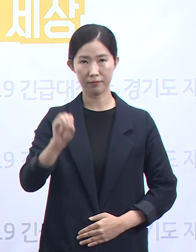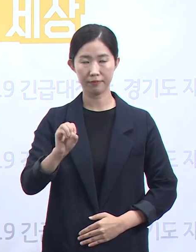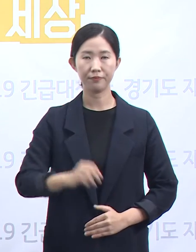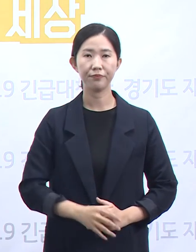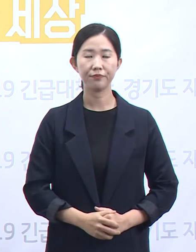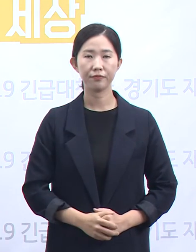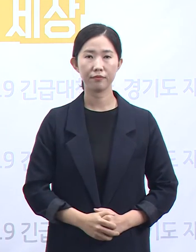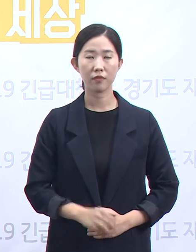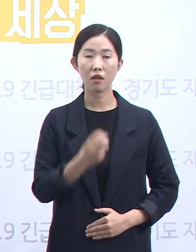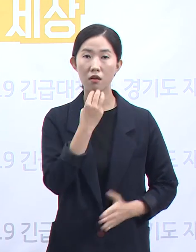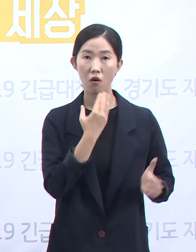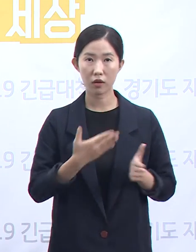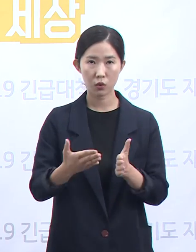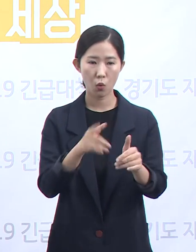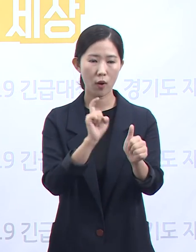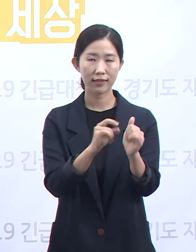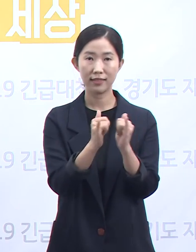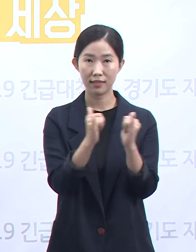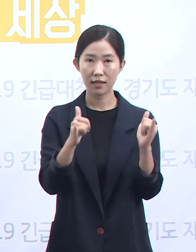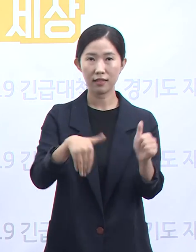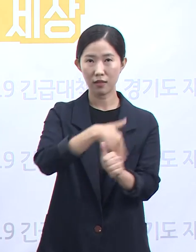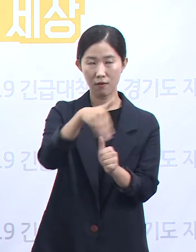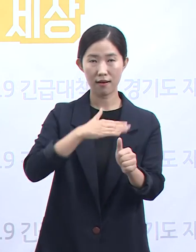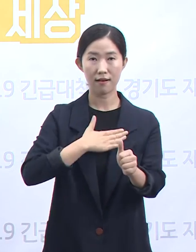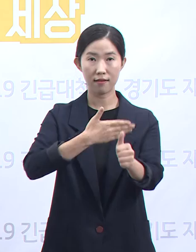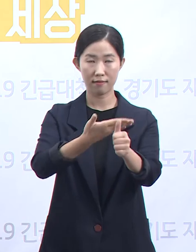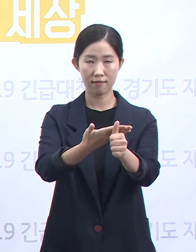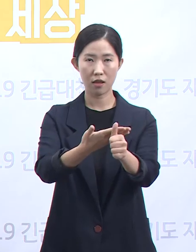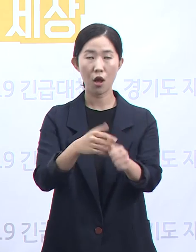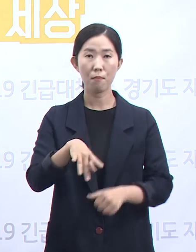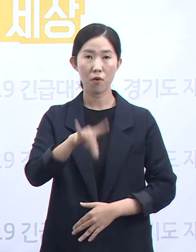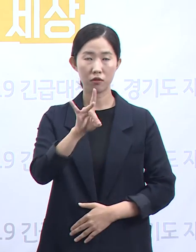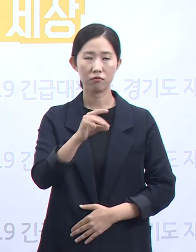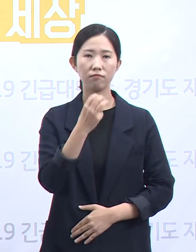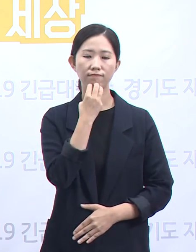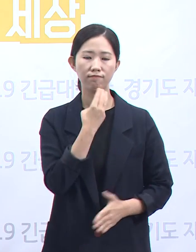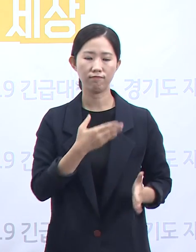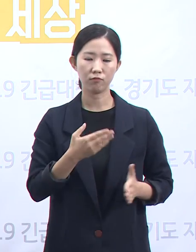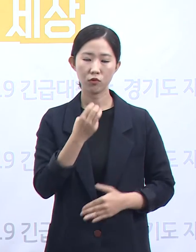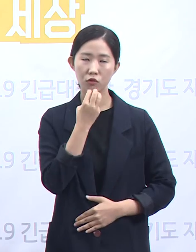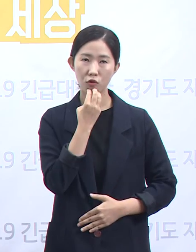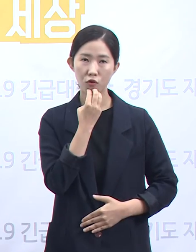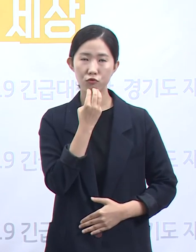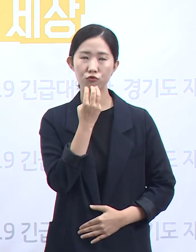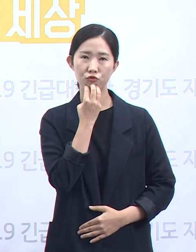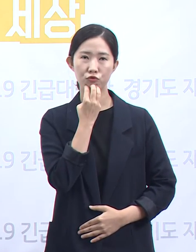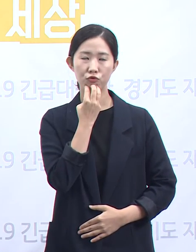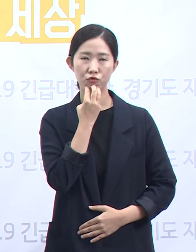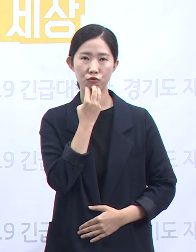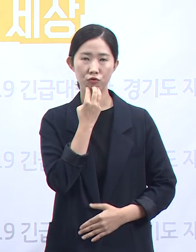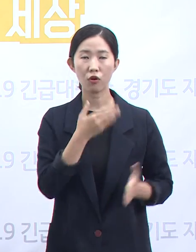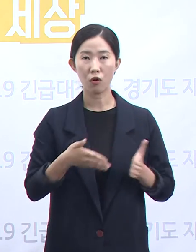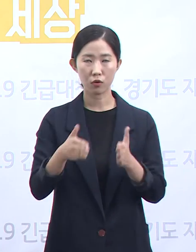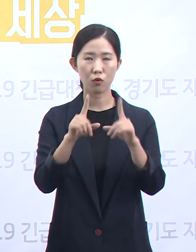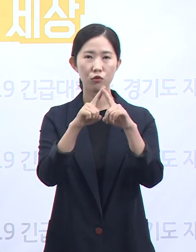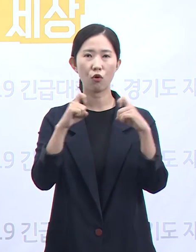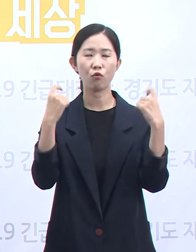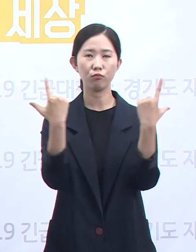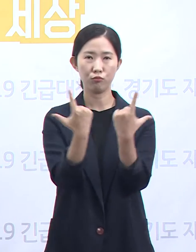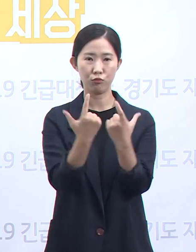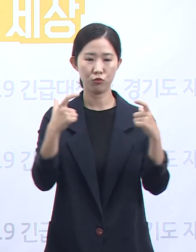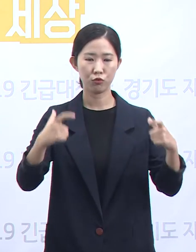도내 주요 확진 상황에 대해 말씀드리겠습니다. 먼저 서울 성북구의 사랑제일교회 관련 도내 확진 상황입니다.